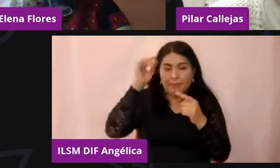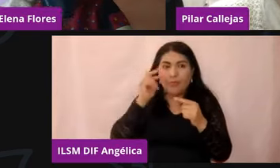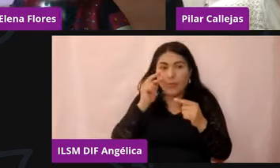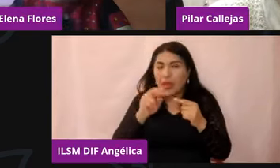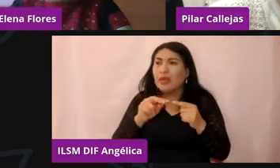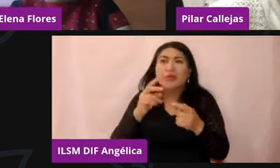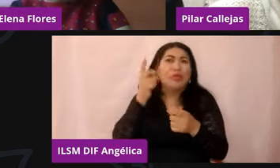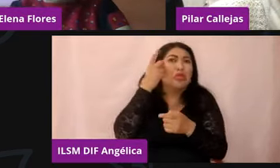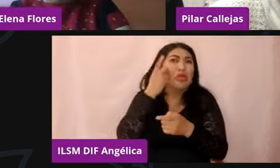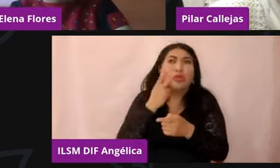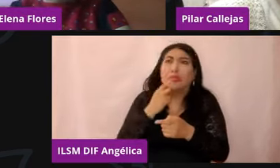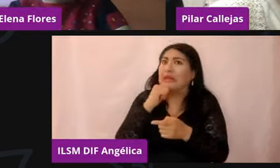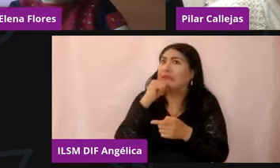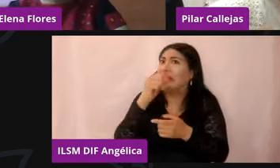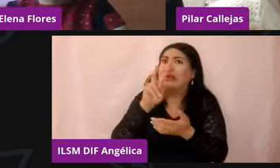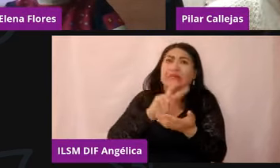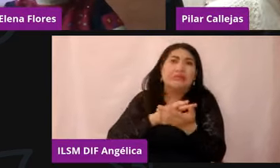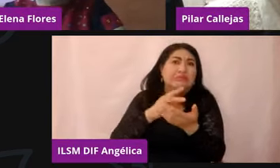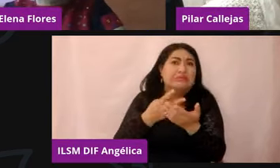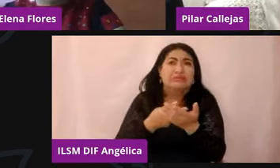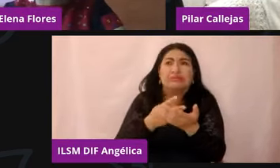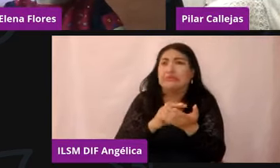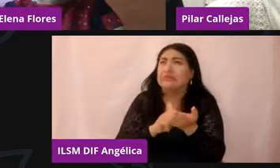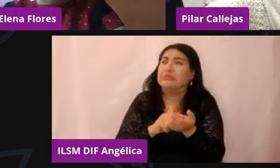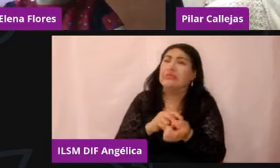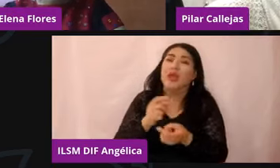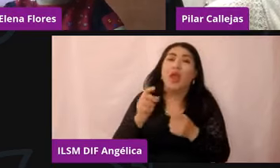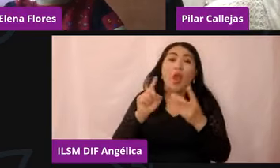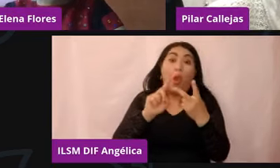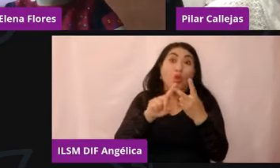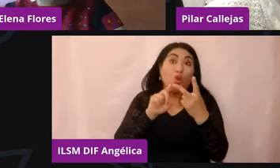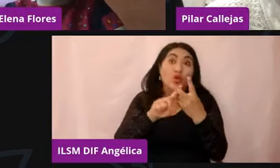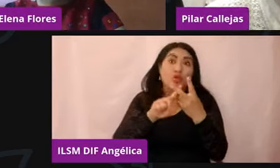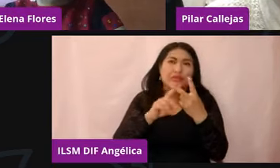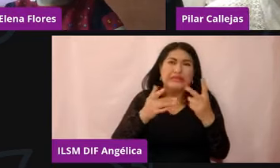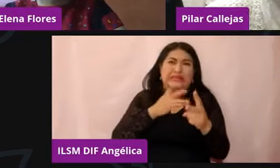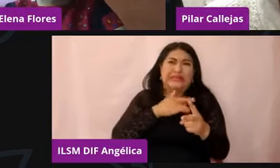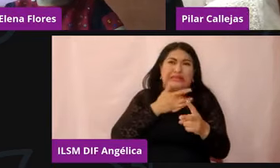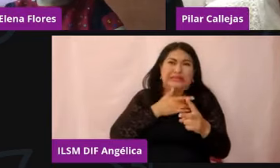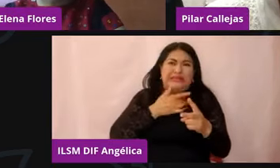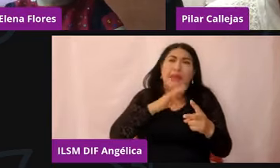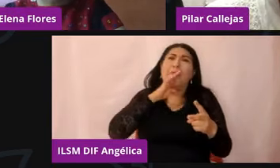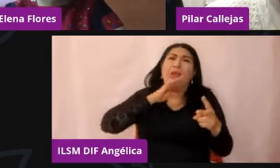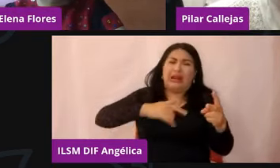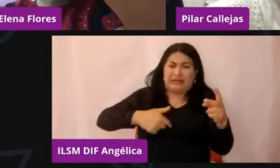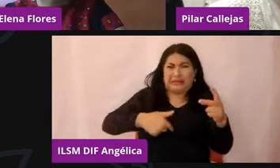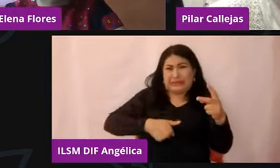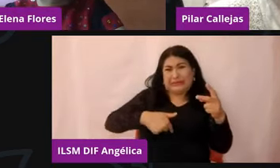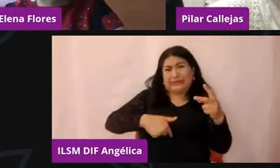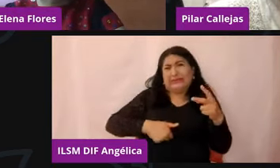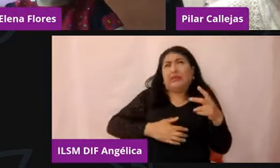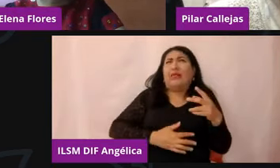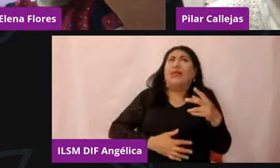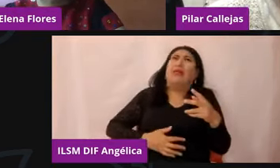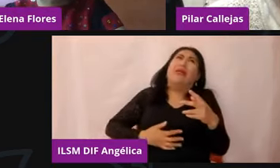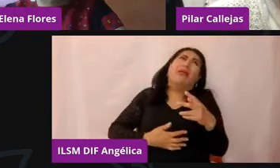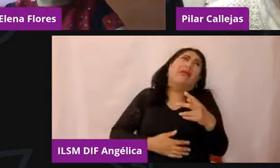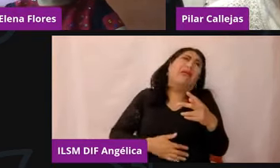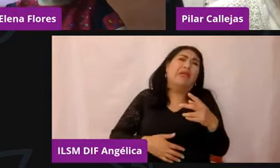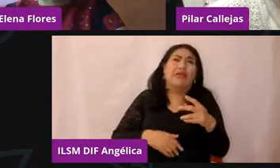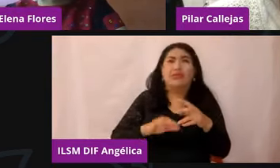Fíjese que últimamente he tenido mucho más síntomas gastrointestinales, aunque médicamente pareciera que todo está bien,